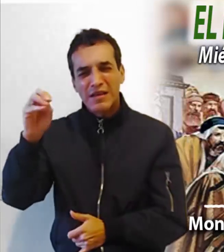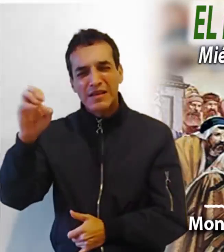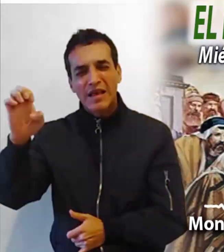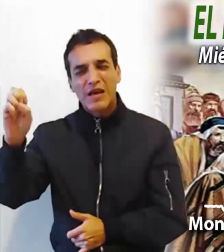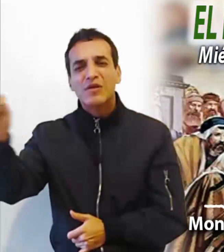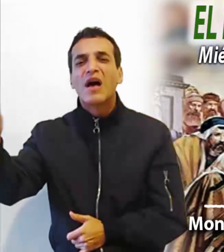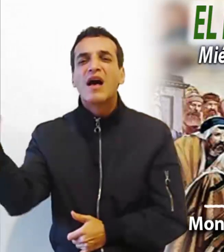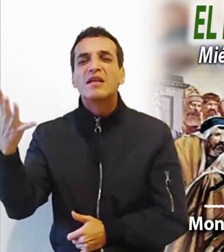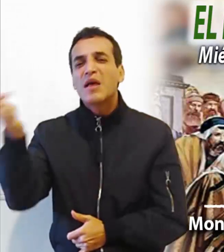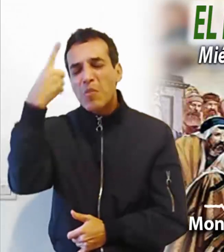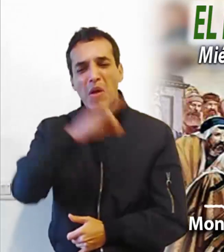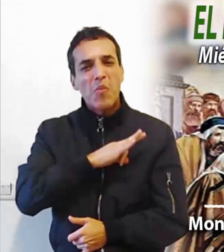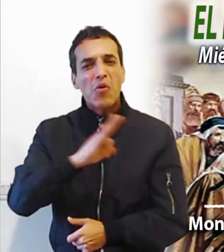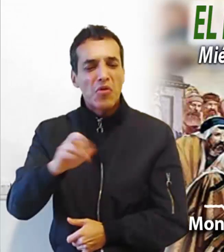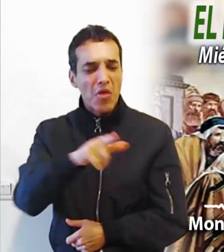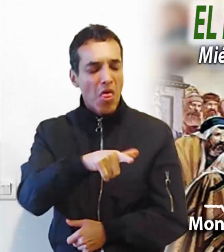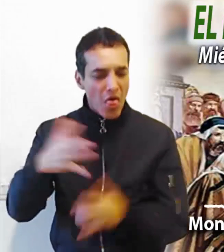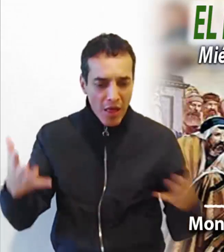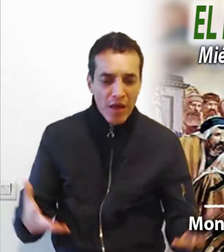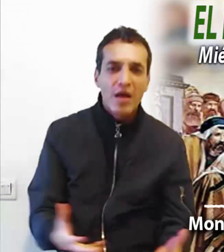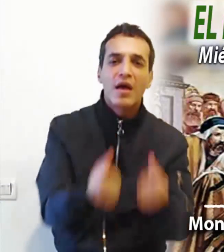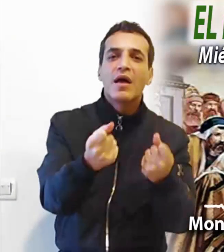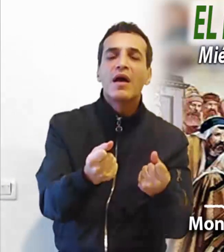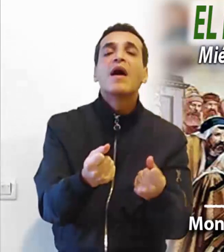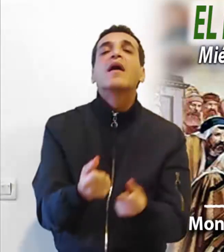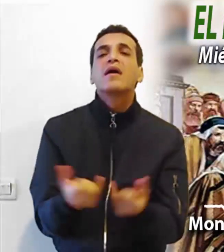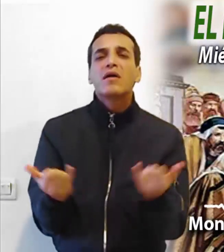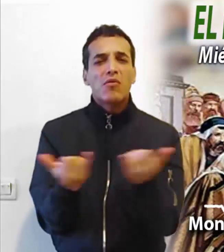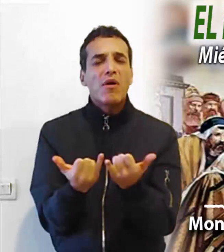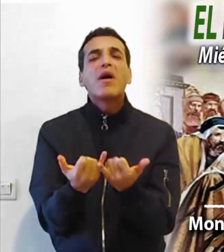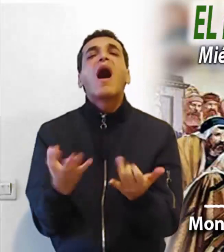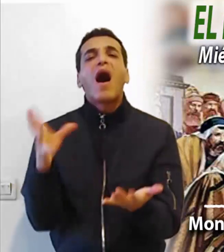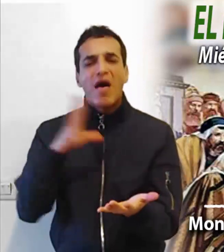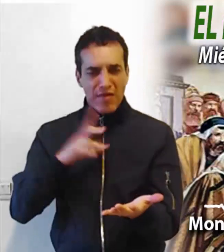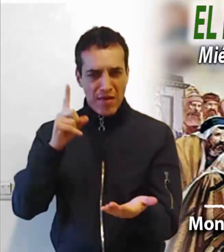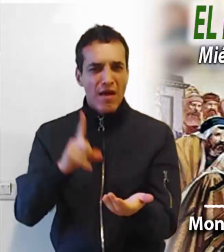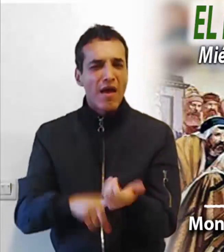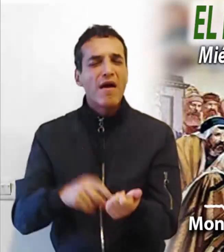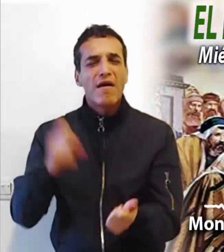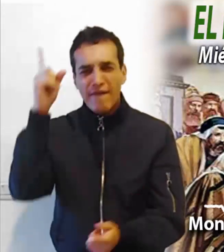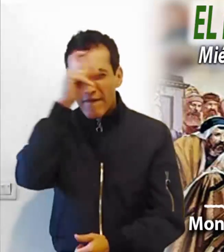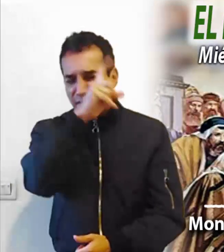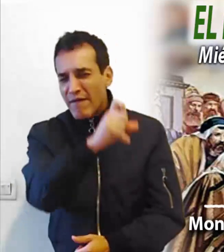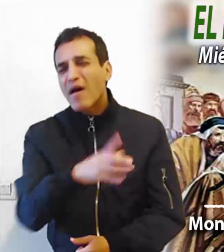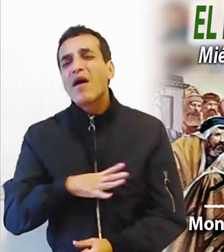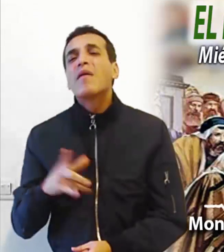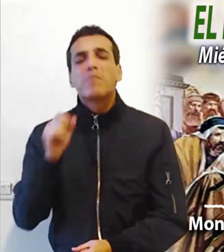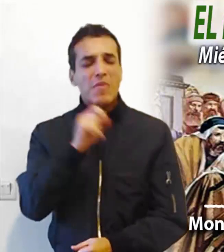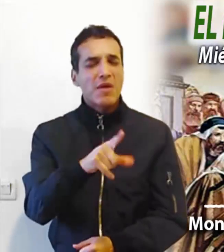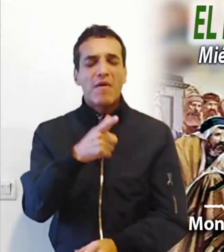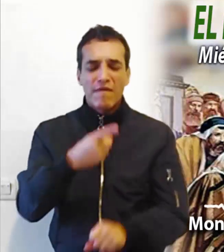salvación. Además de las dificultades propias de la enfermedad, se añaden estructuras